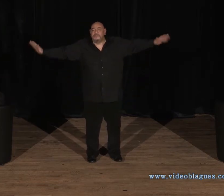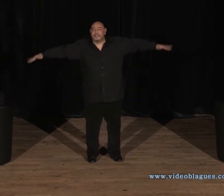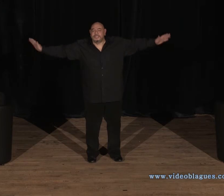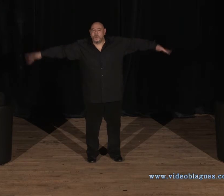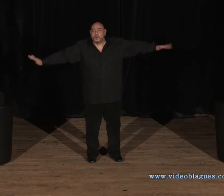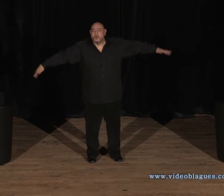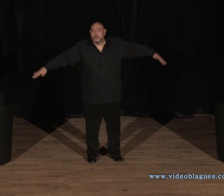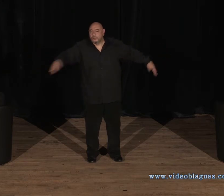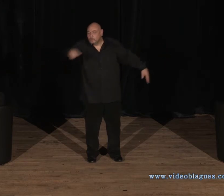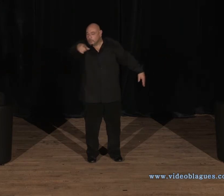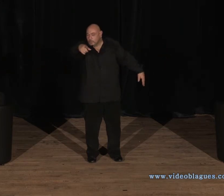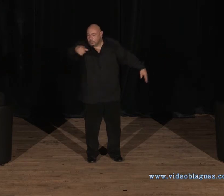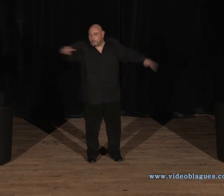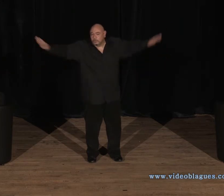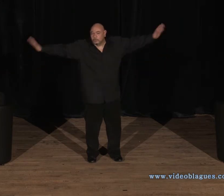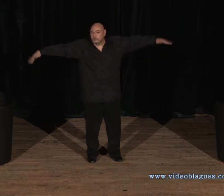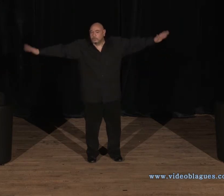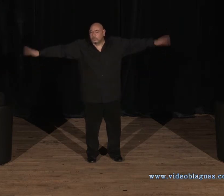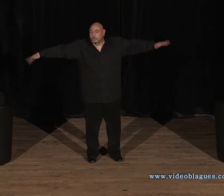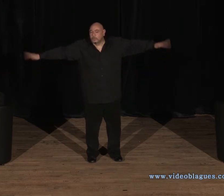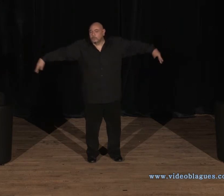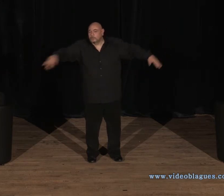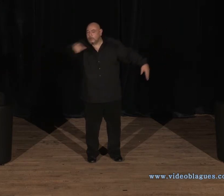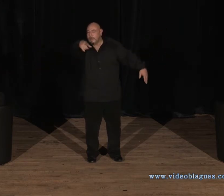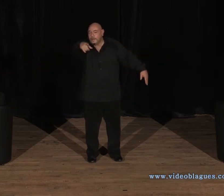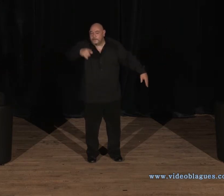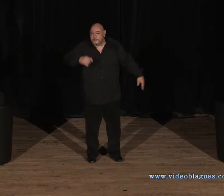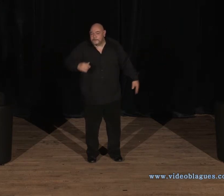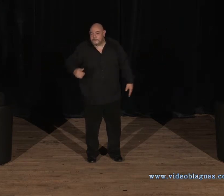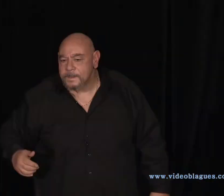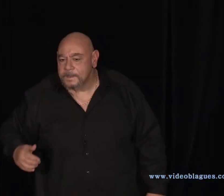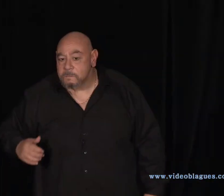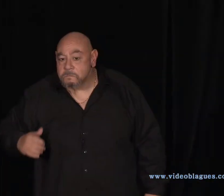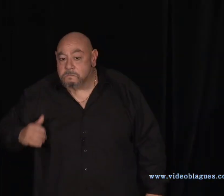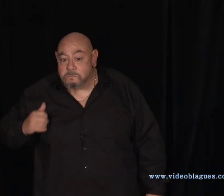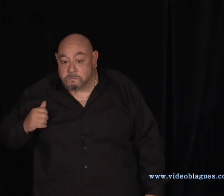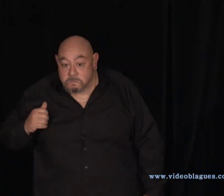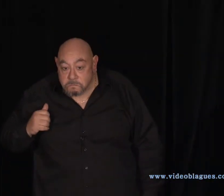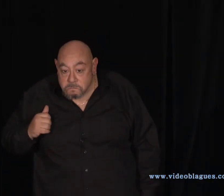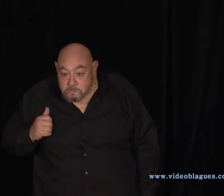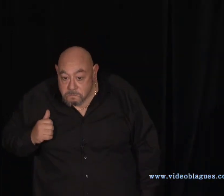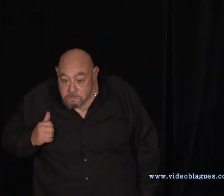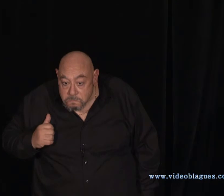l'aviation ! Toi !